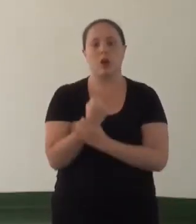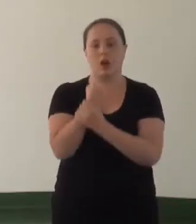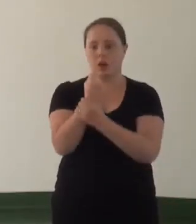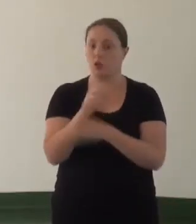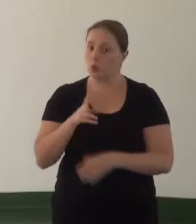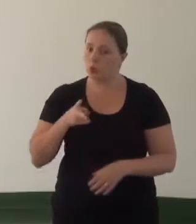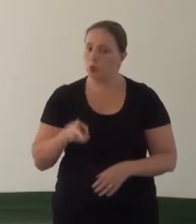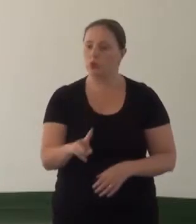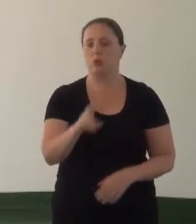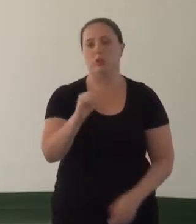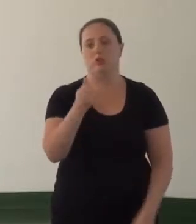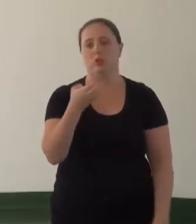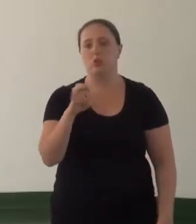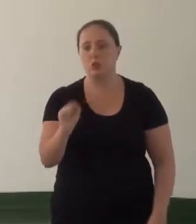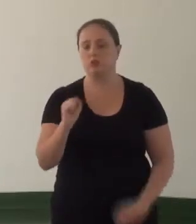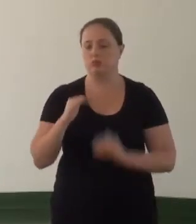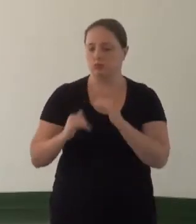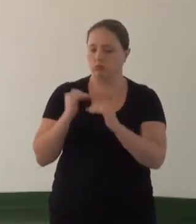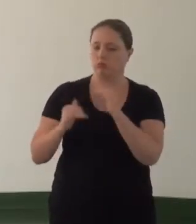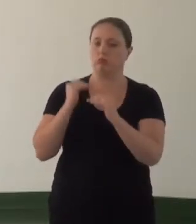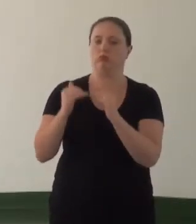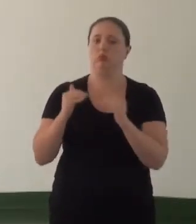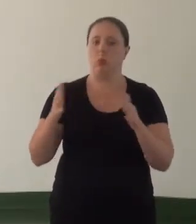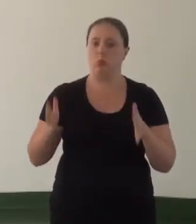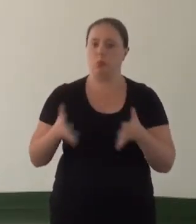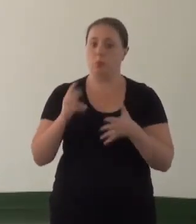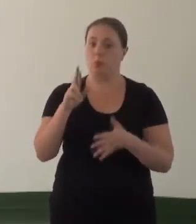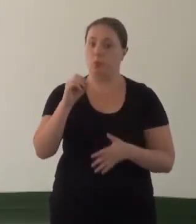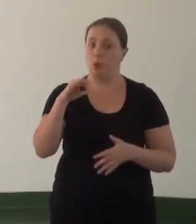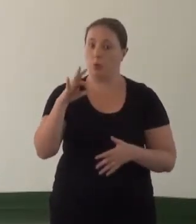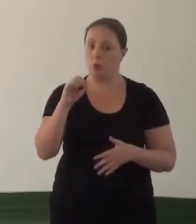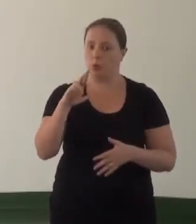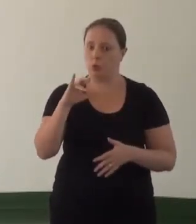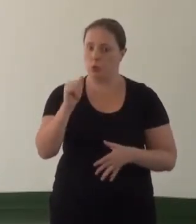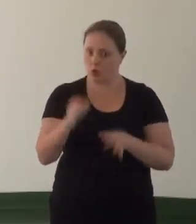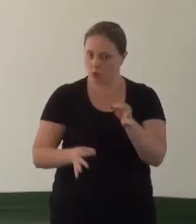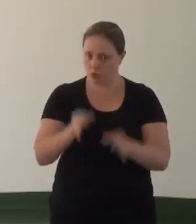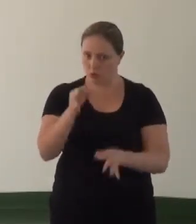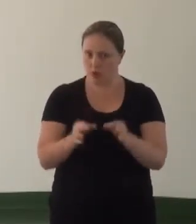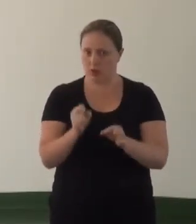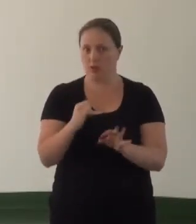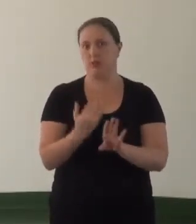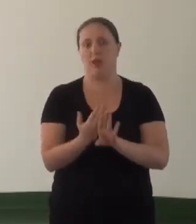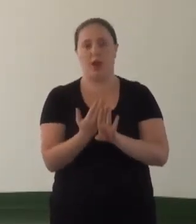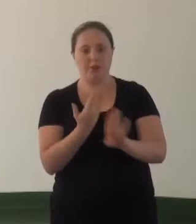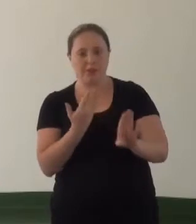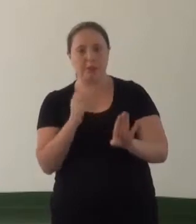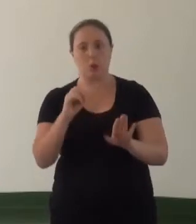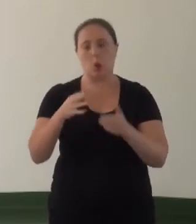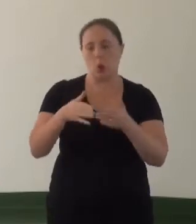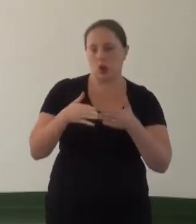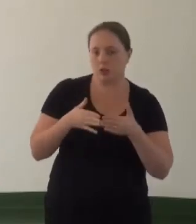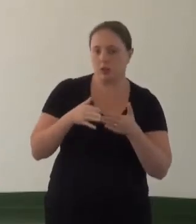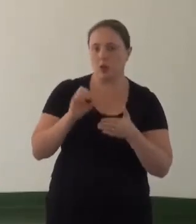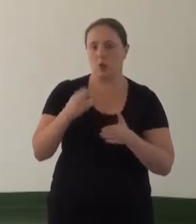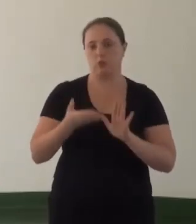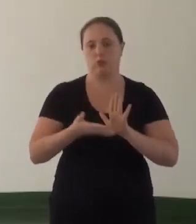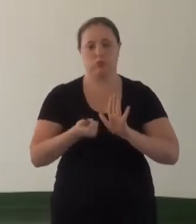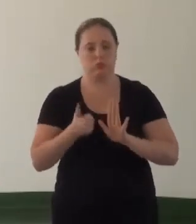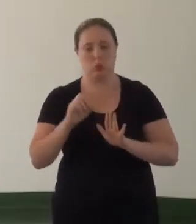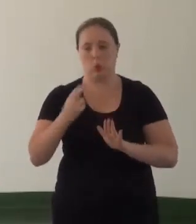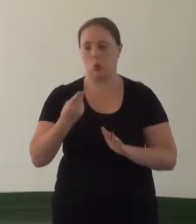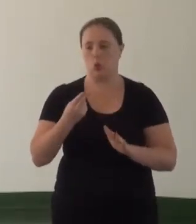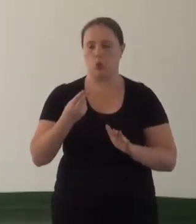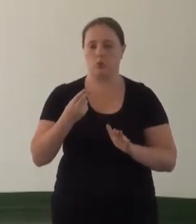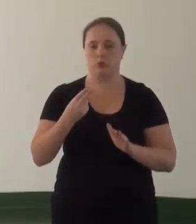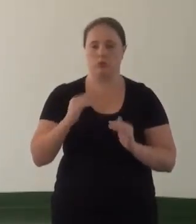continuidade das ações desenvolvidas pela promotoria de justiça no caso de afastamentos, licenças, remoções ou